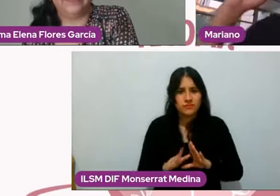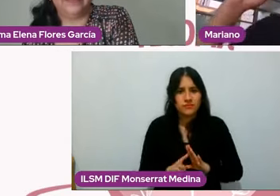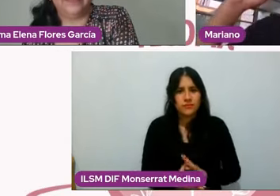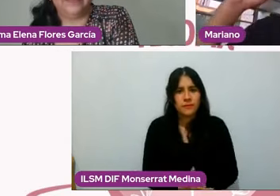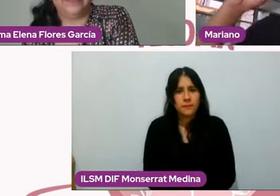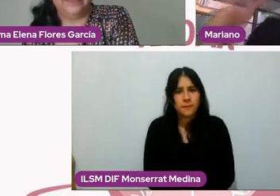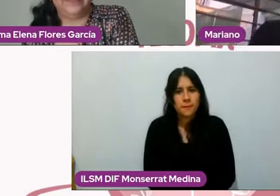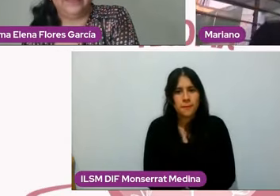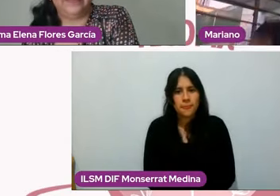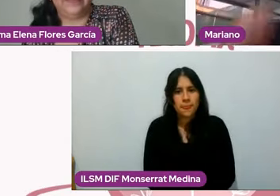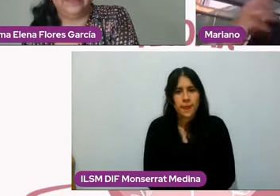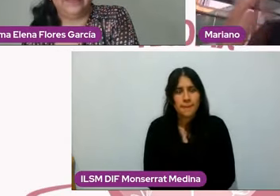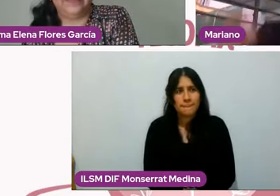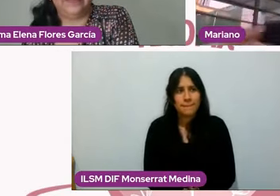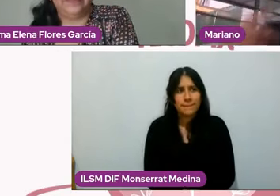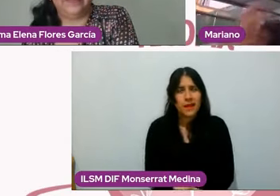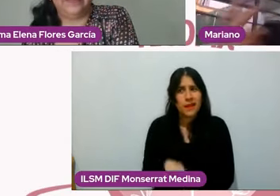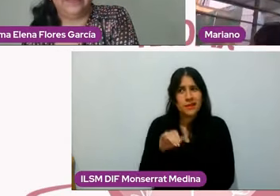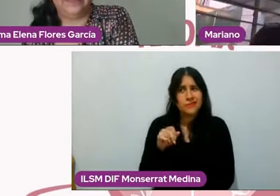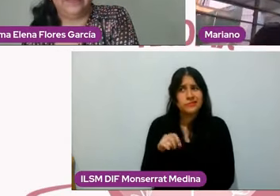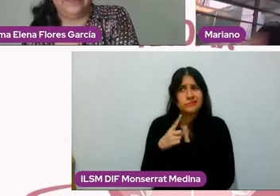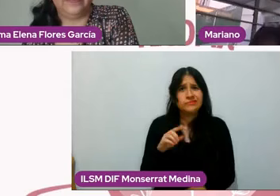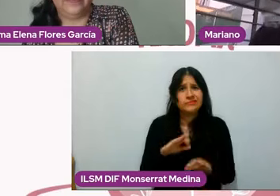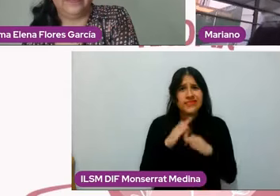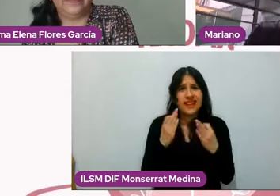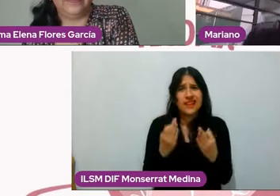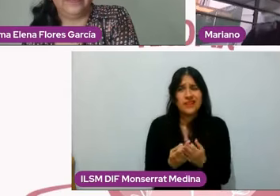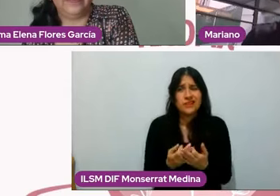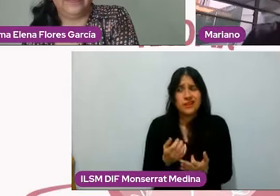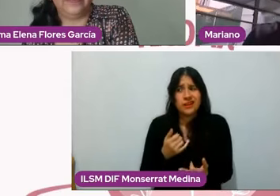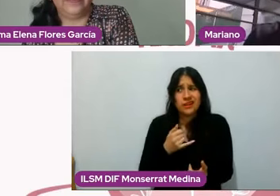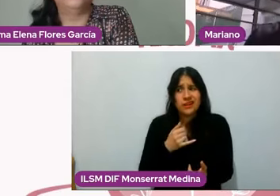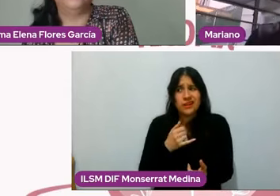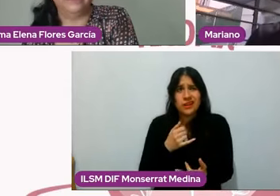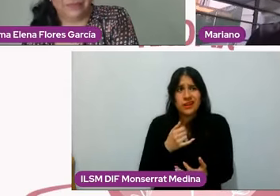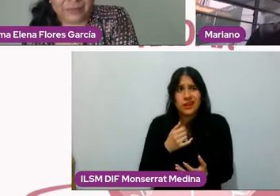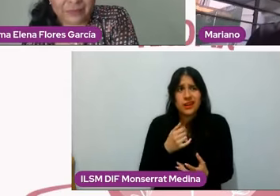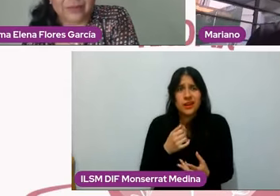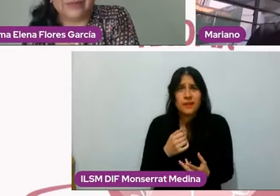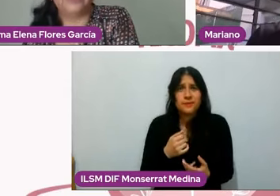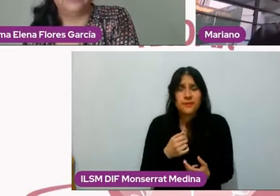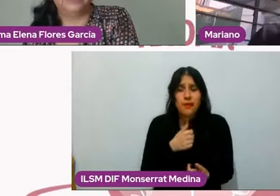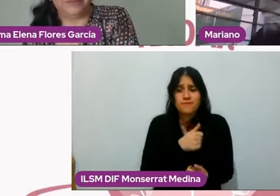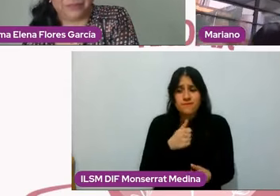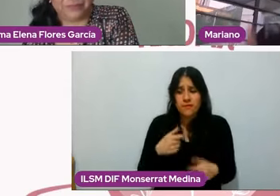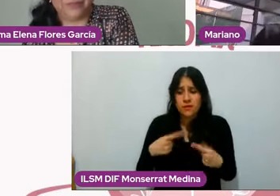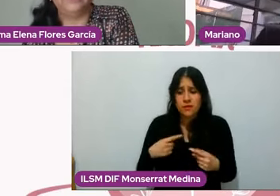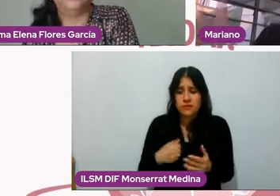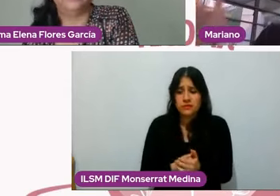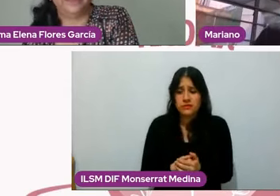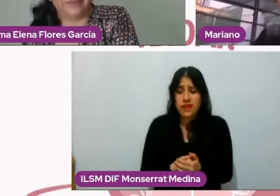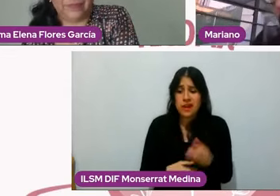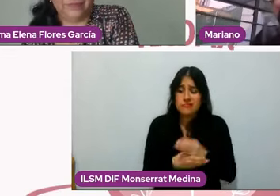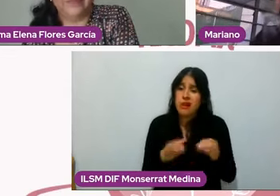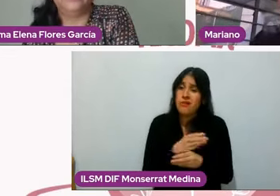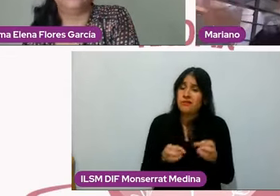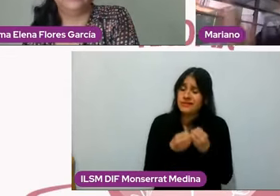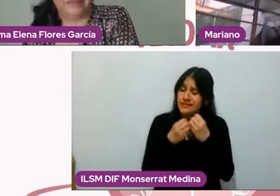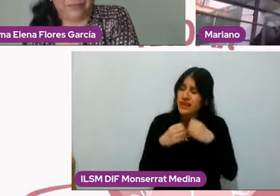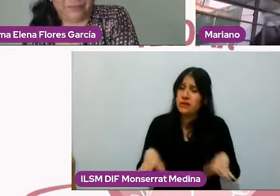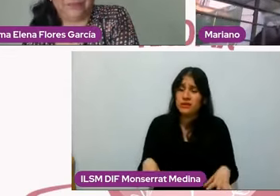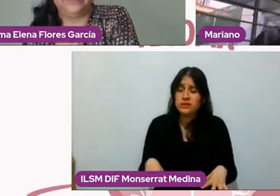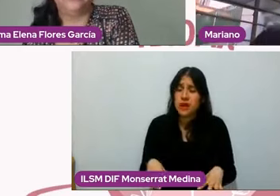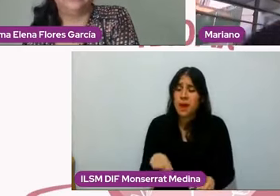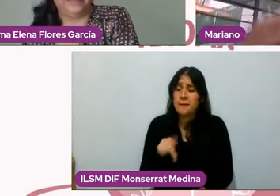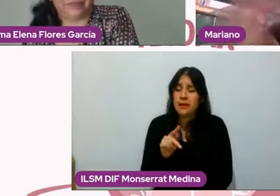hay una lógica de sacrificio constante que no tiene sentido. es mejor tener un papá